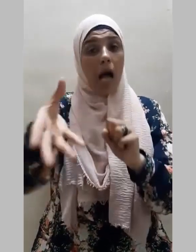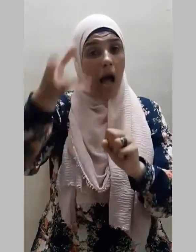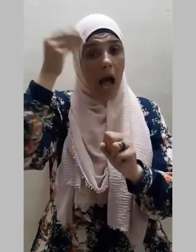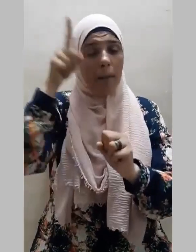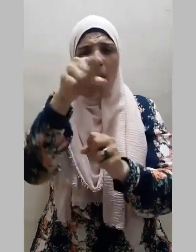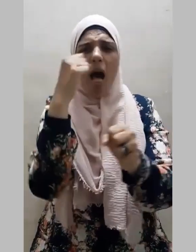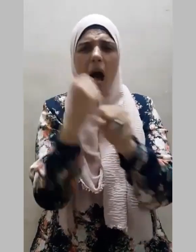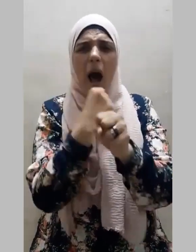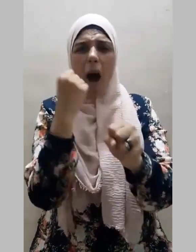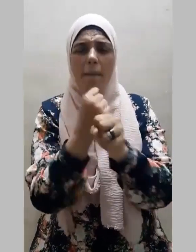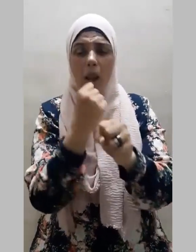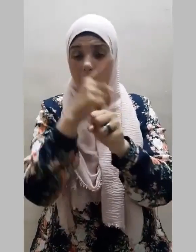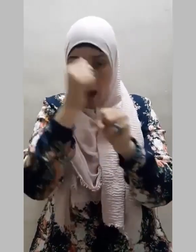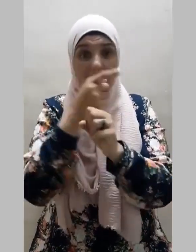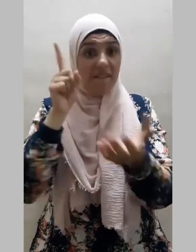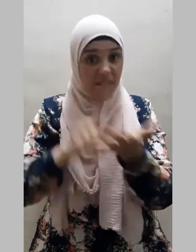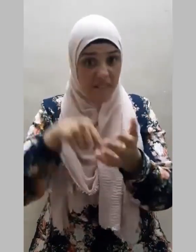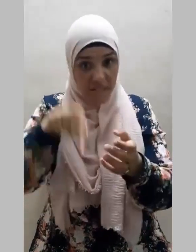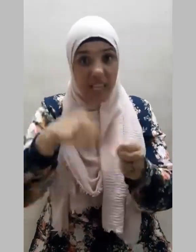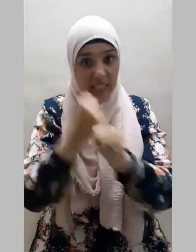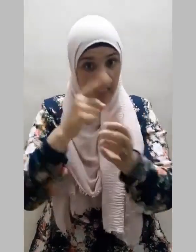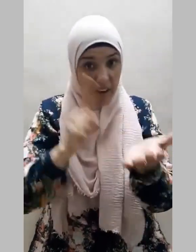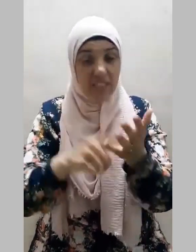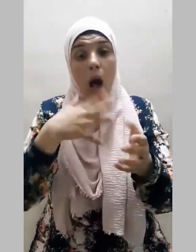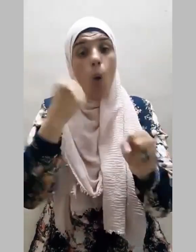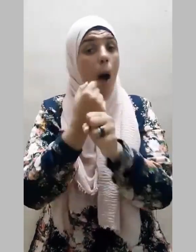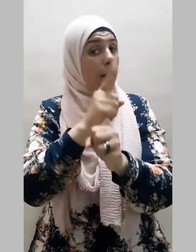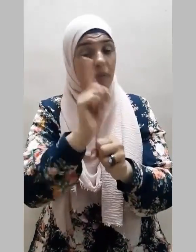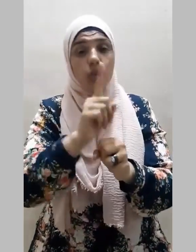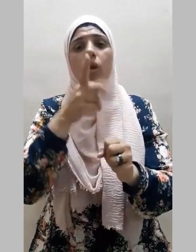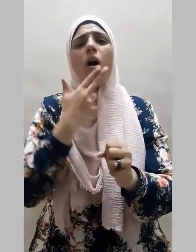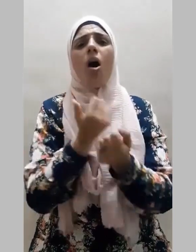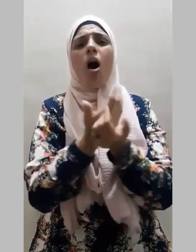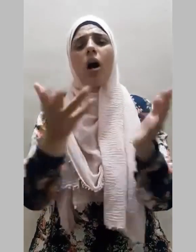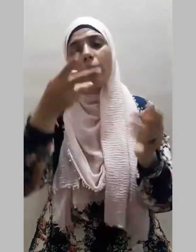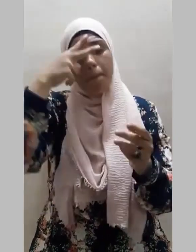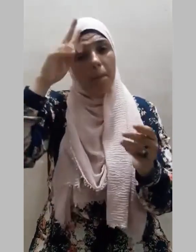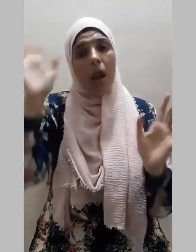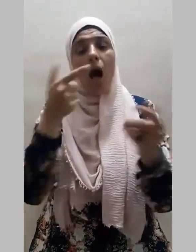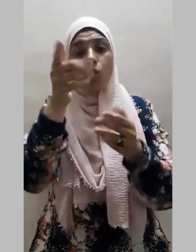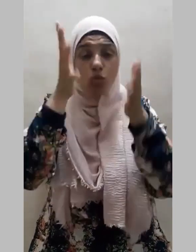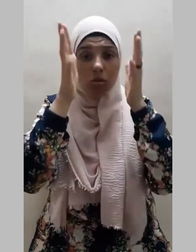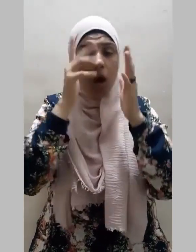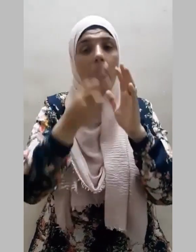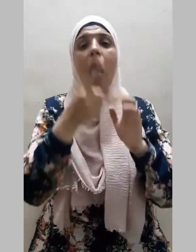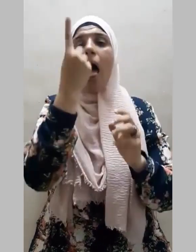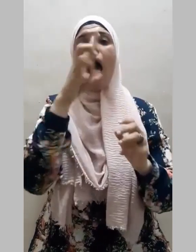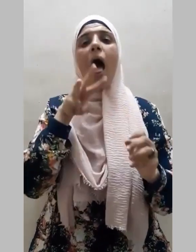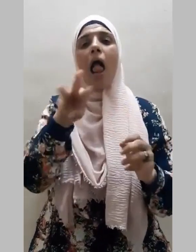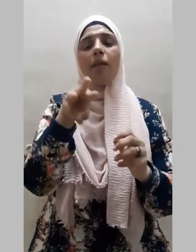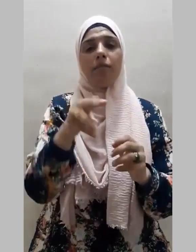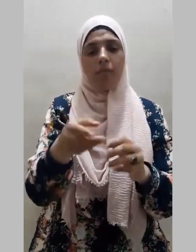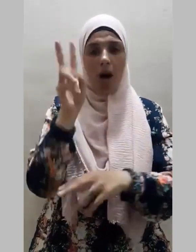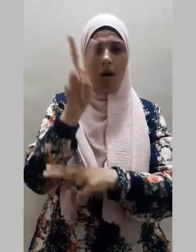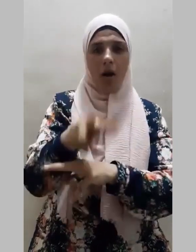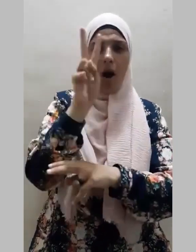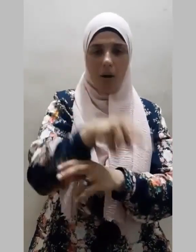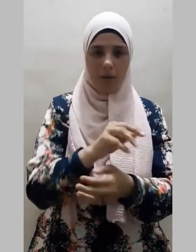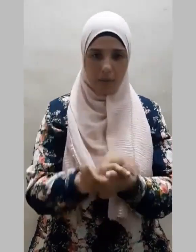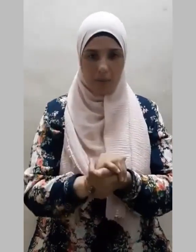به أو لم يعمل خير من أن تصلي الفرقع ويقول